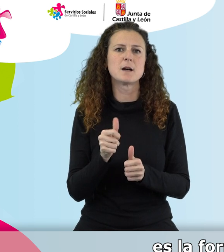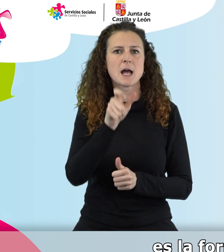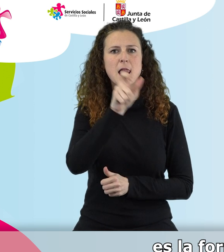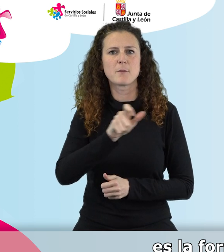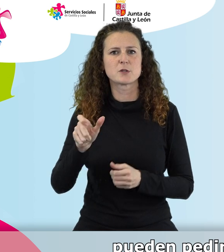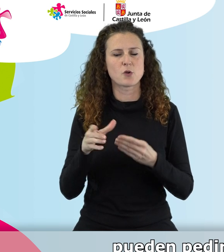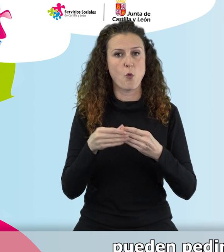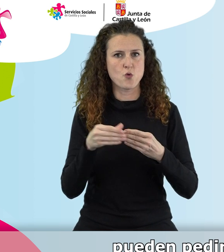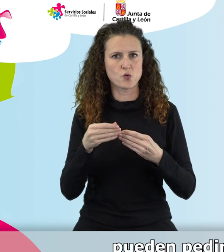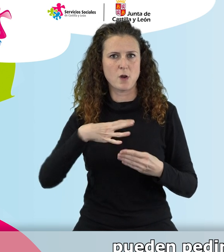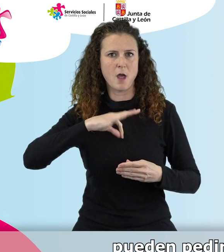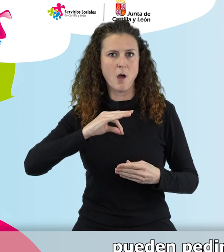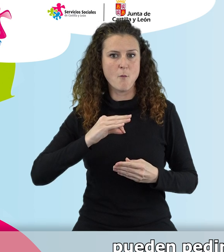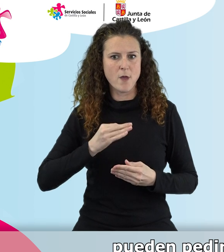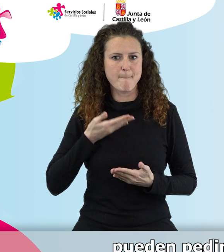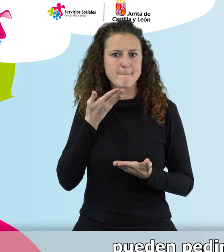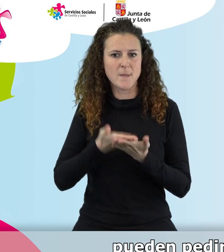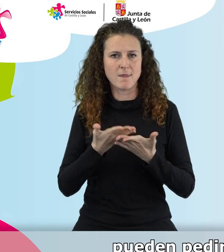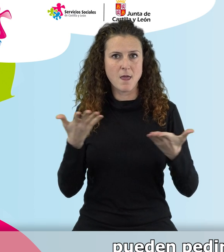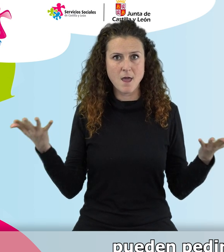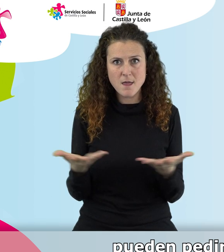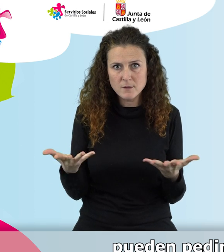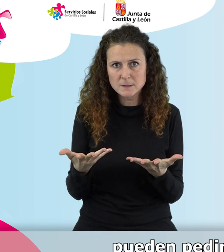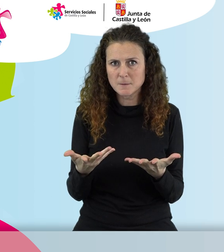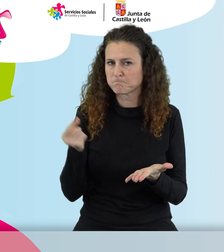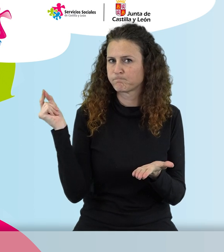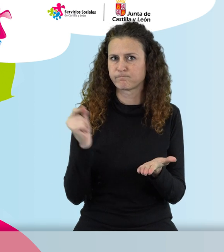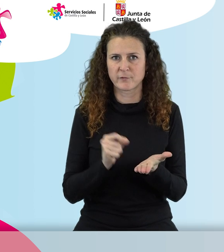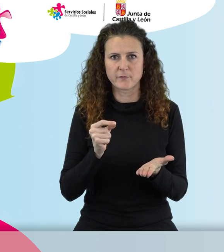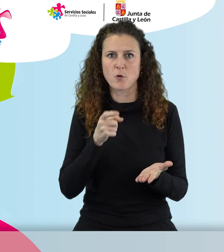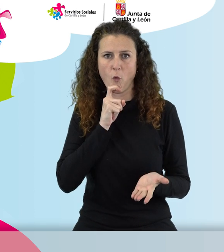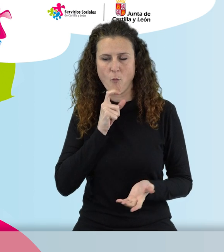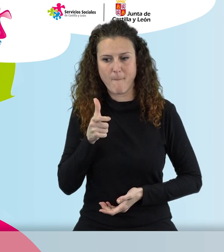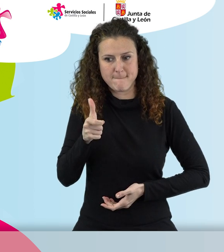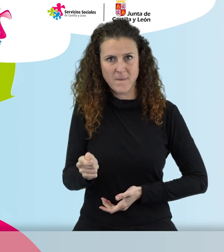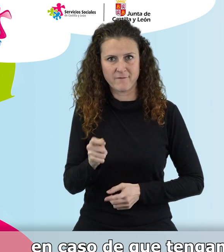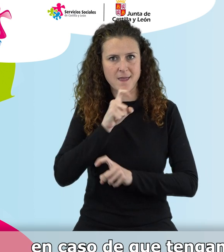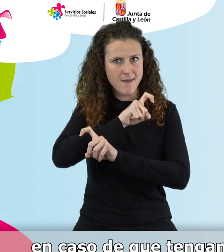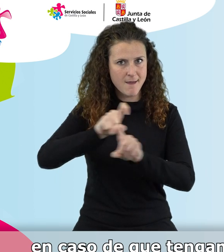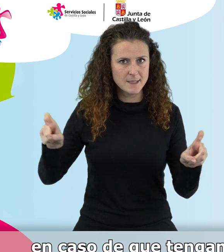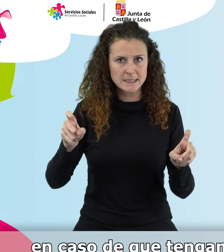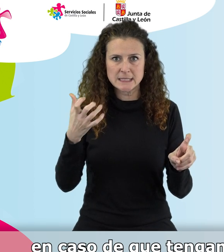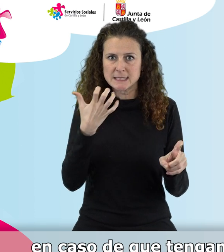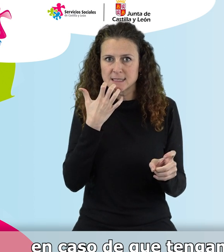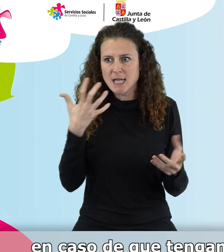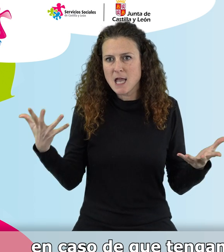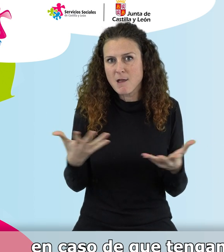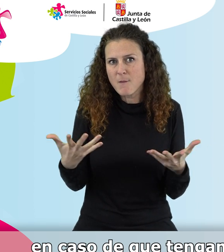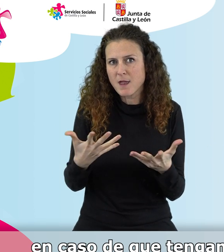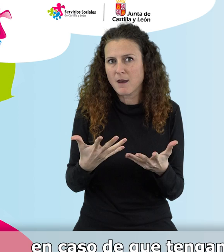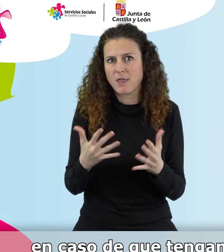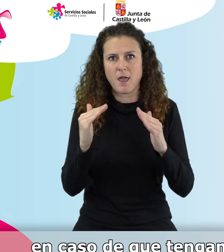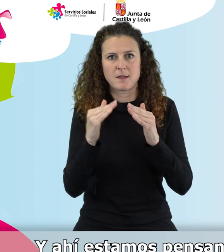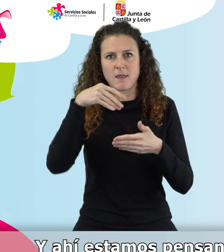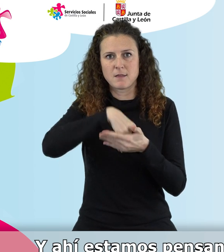personas usuarias pueden pedir auxilio de manera fácil y rápida a través de un botón de alarma en caso de que tengan una emergencia en su